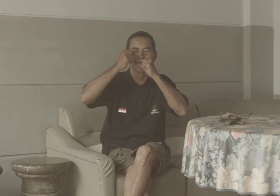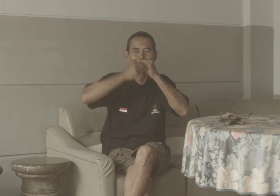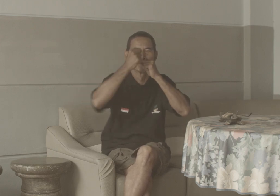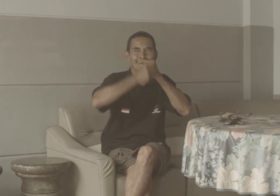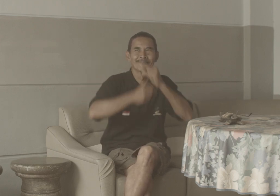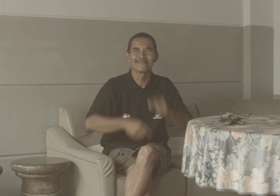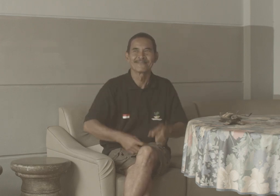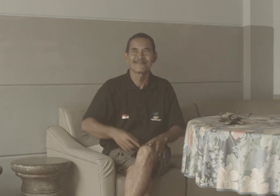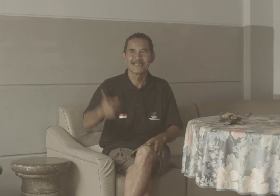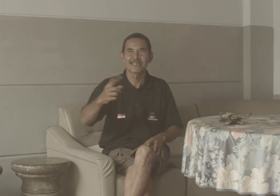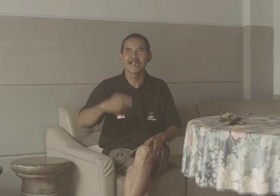Israel